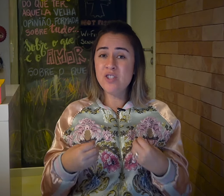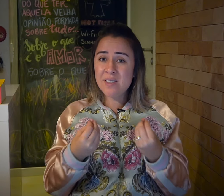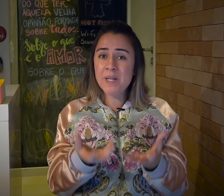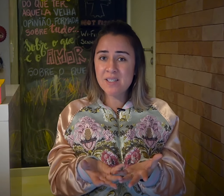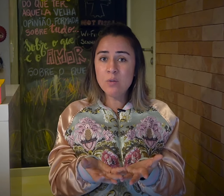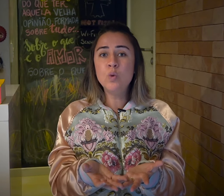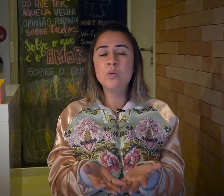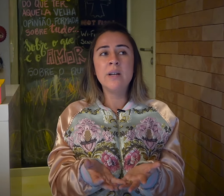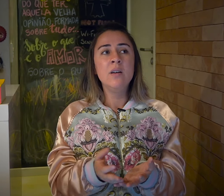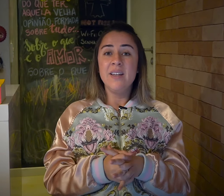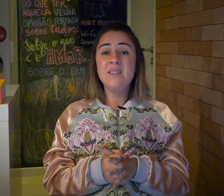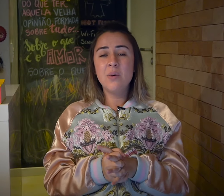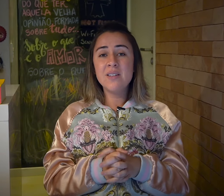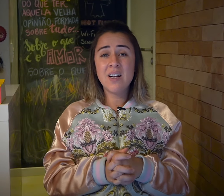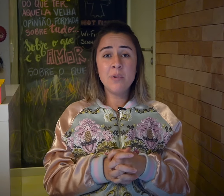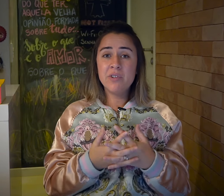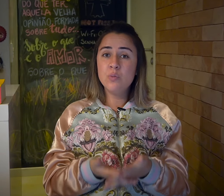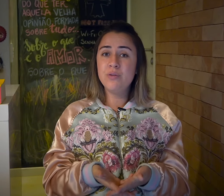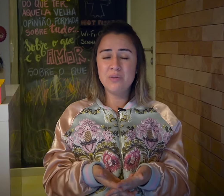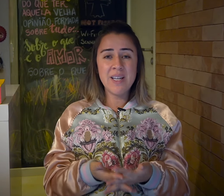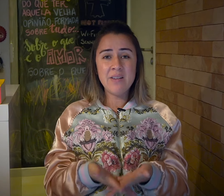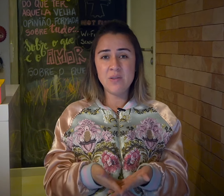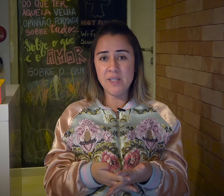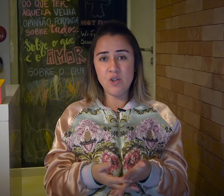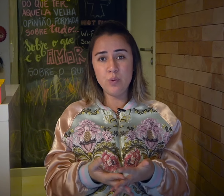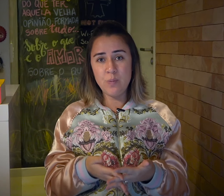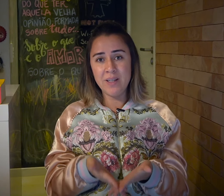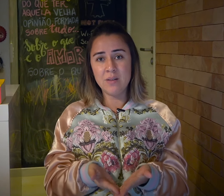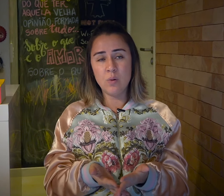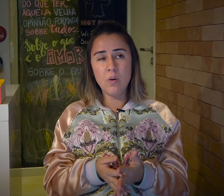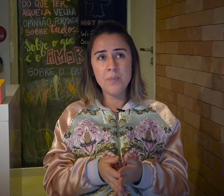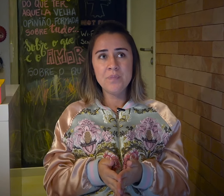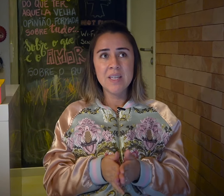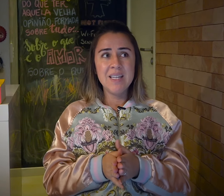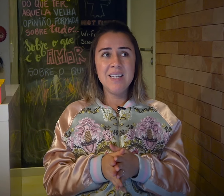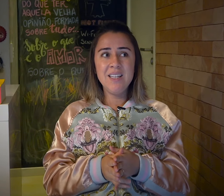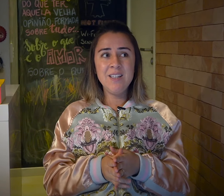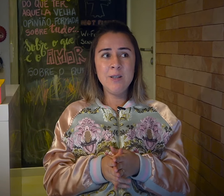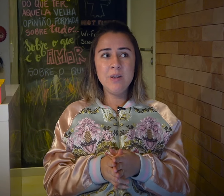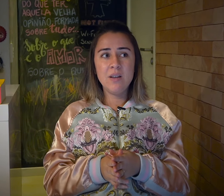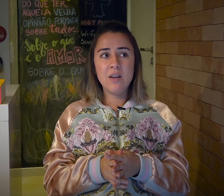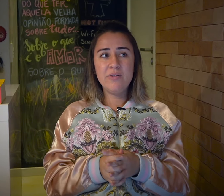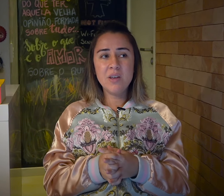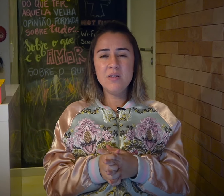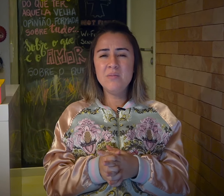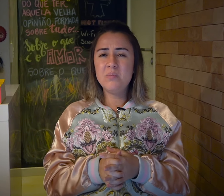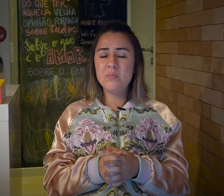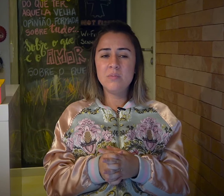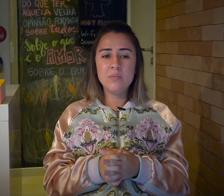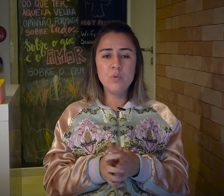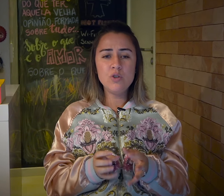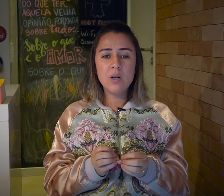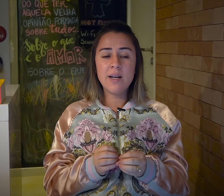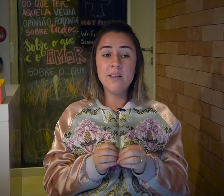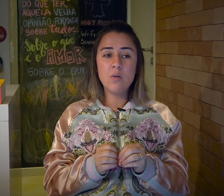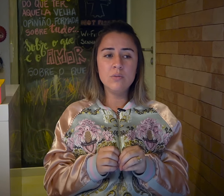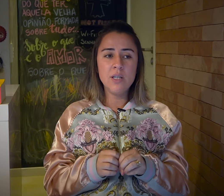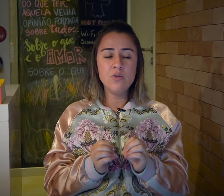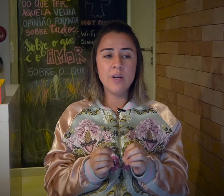de se expressar no mundo. Então, elas acabam ficando muito vulneráveis para esse tipo de predador. E eu fiquei muito chocada. Ele conta ali de um